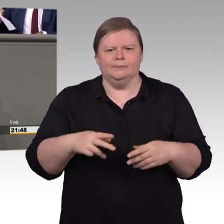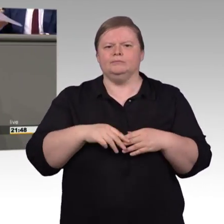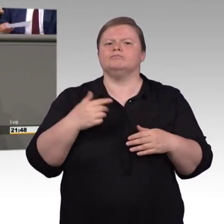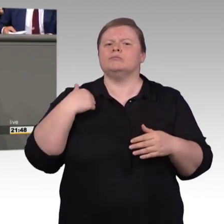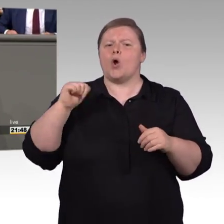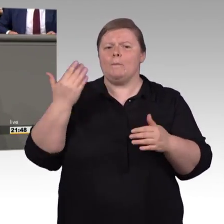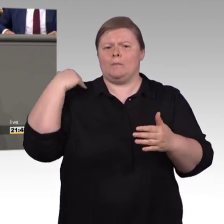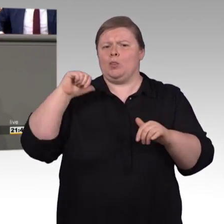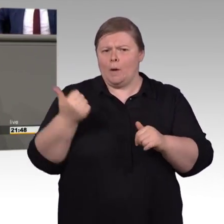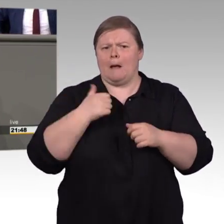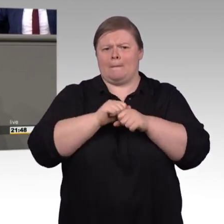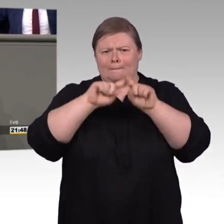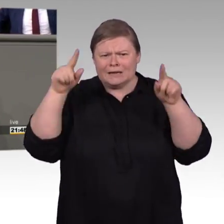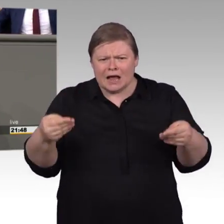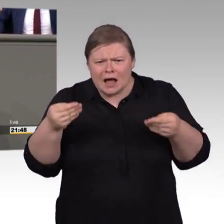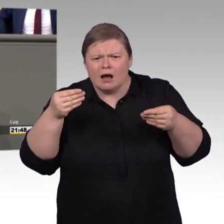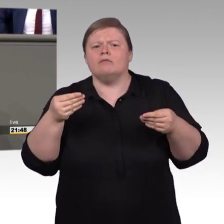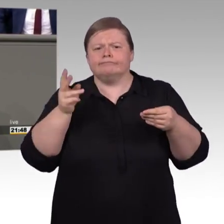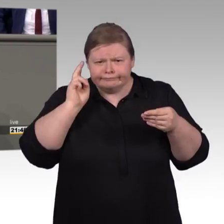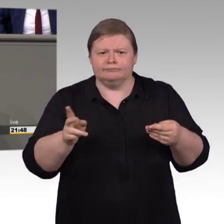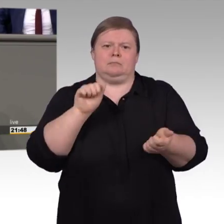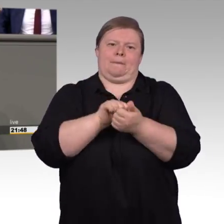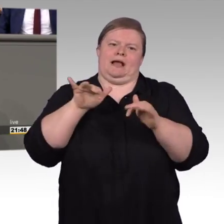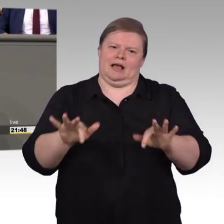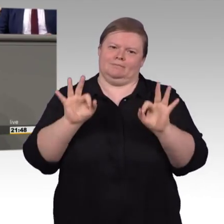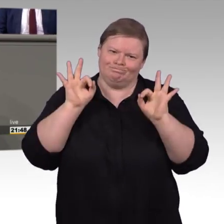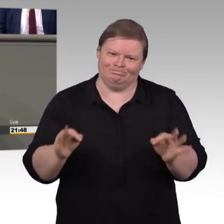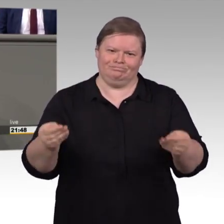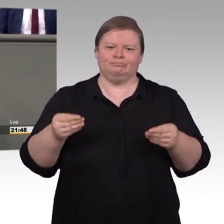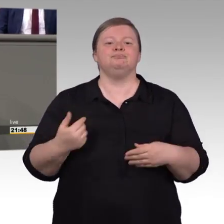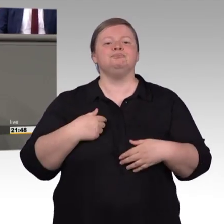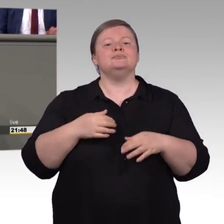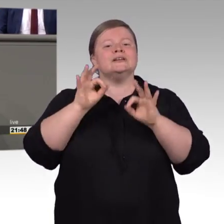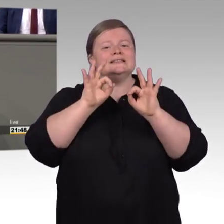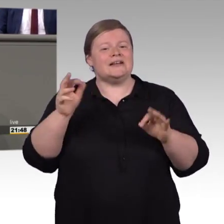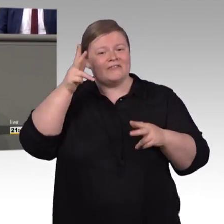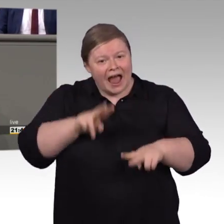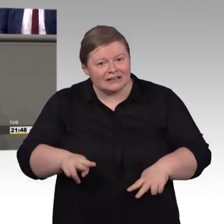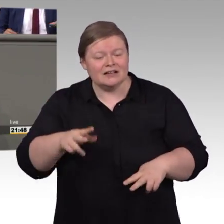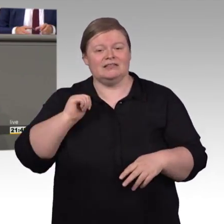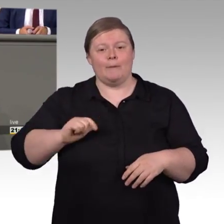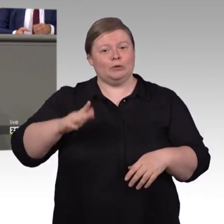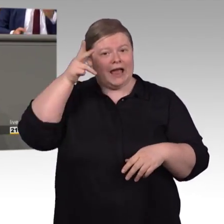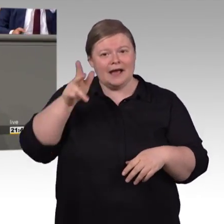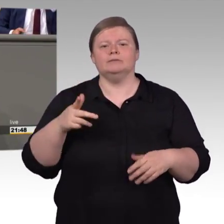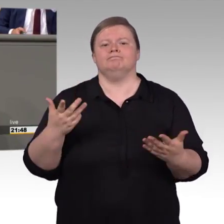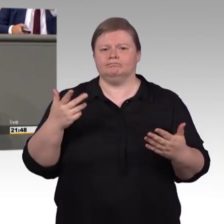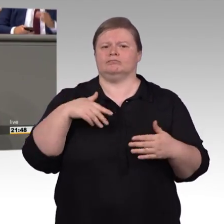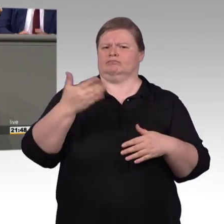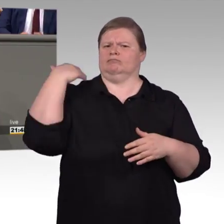wenn die Opposition etwas Schwierigkeiten hat, dem Tempo zu folgen. Wir beschließen heute das erste Gesetzesvorhaben, Herr